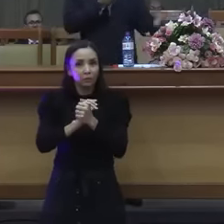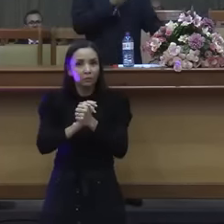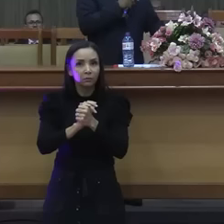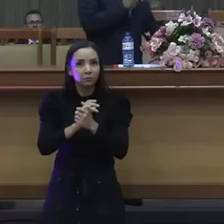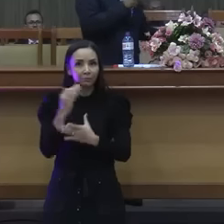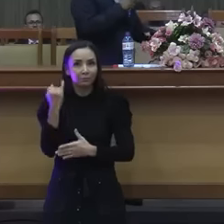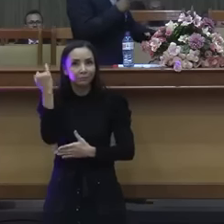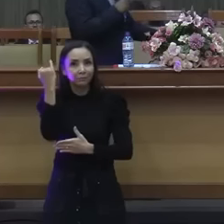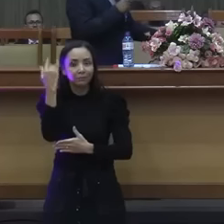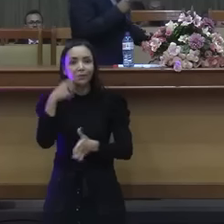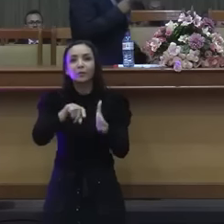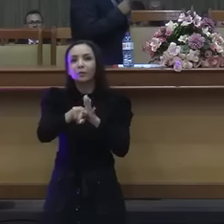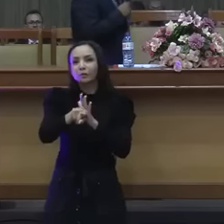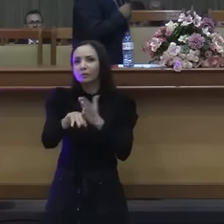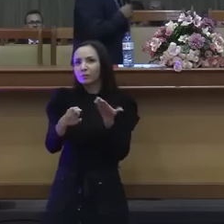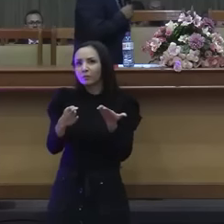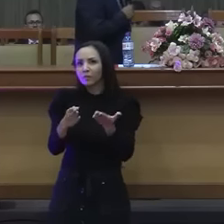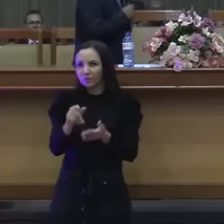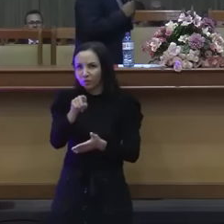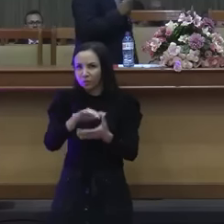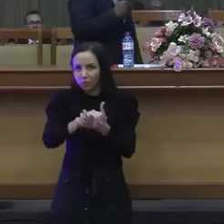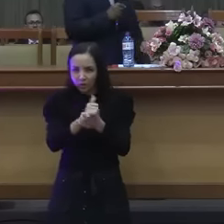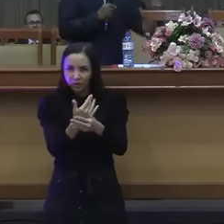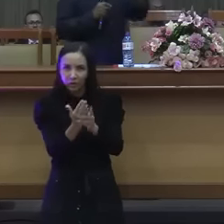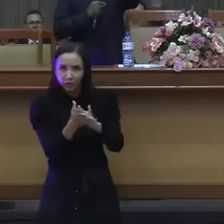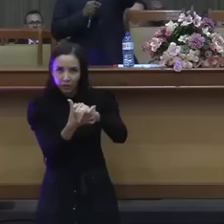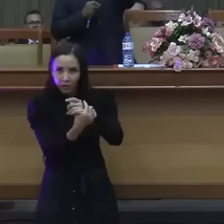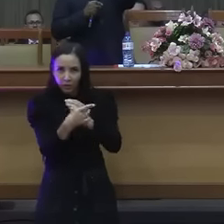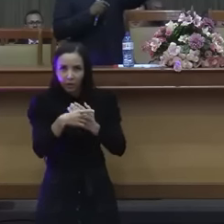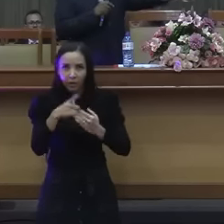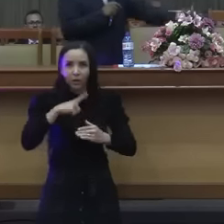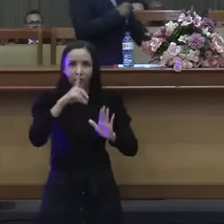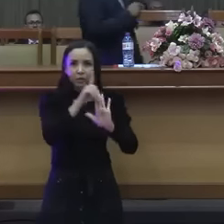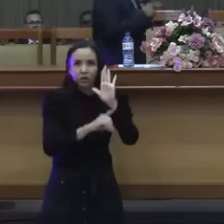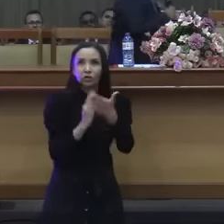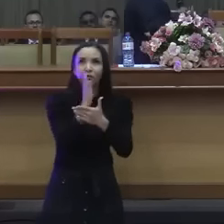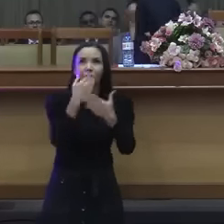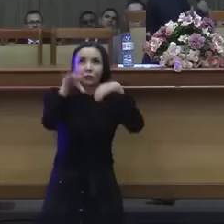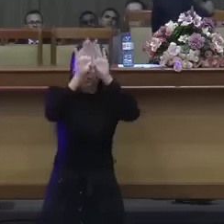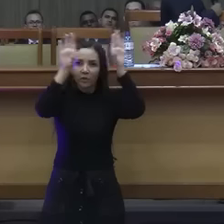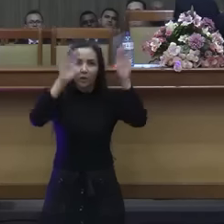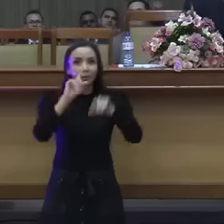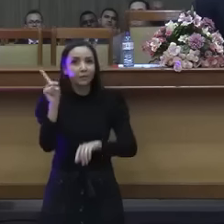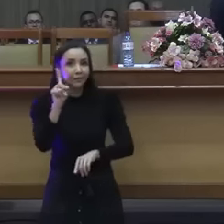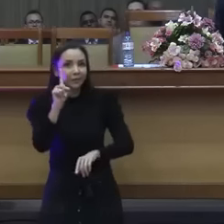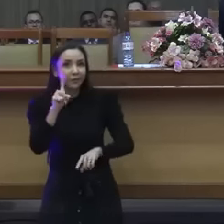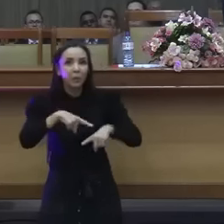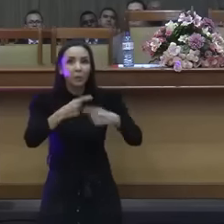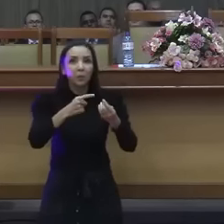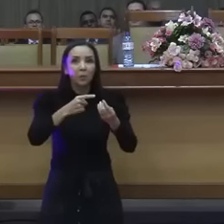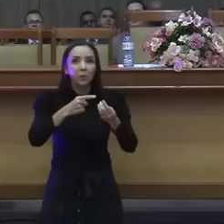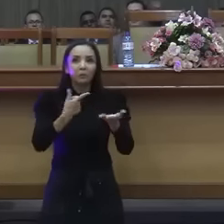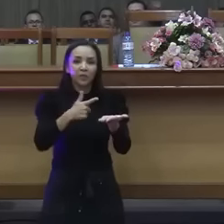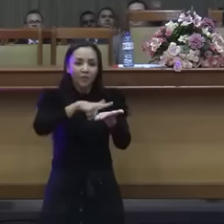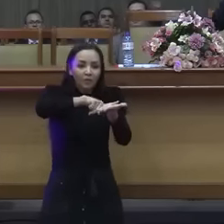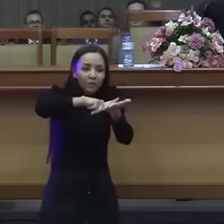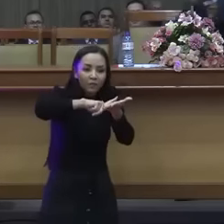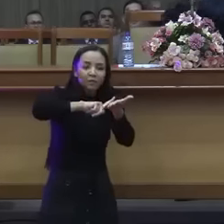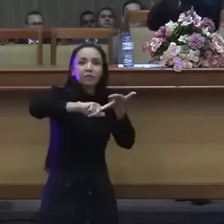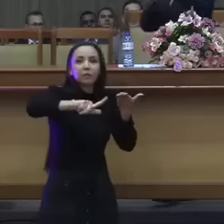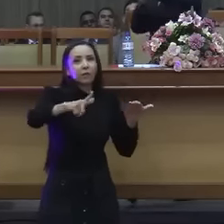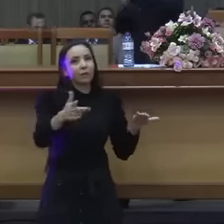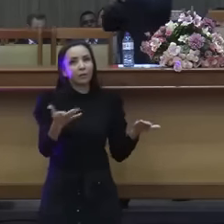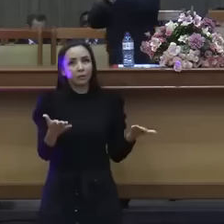E eu pergunto, lavar a mão vai te levar para o céu? Mas vai tirar os micróbios aí da tua mão. É assim ou não é? É um